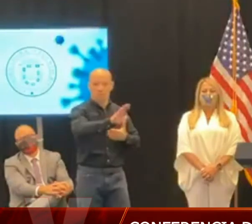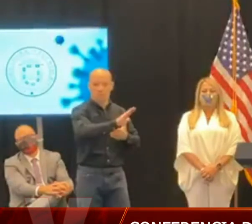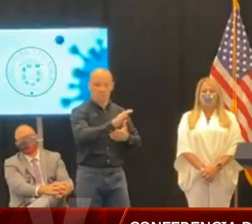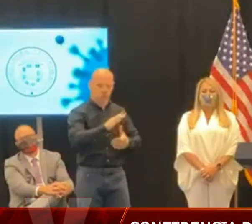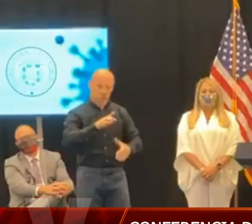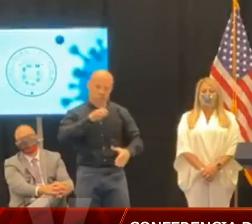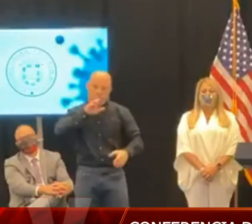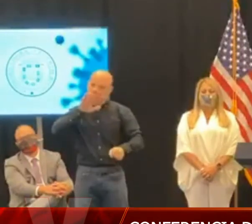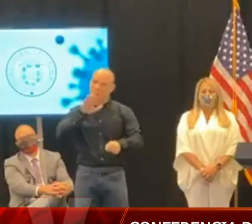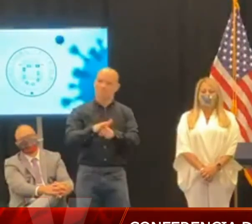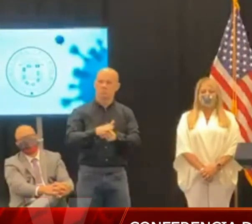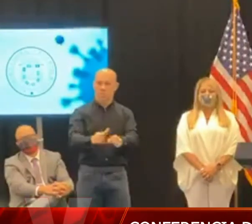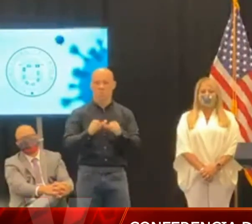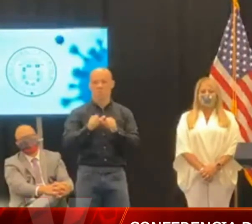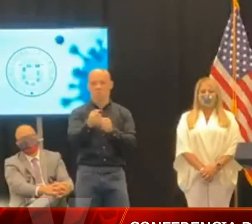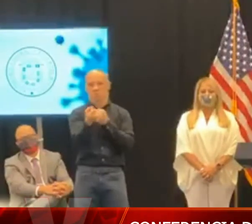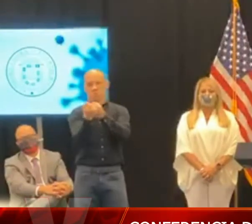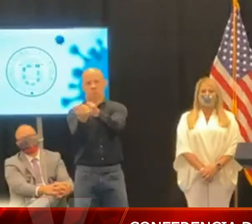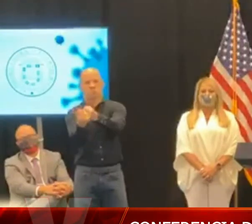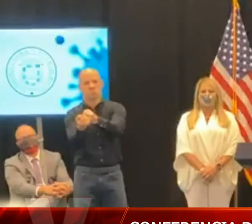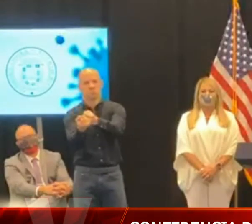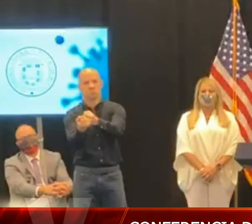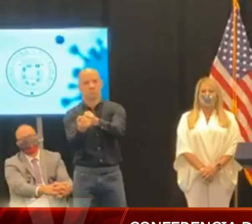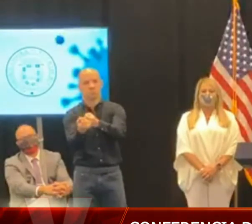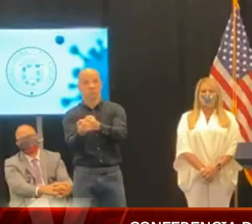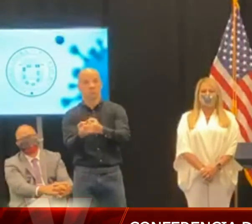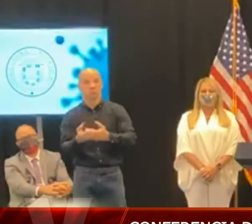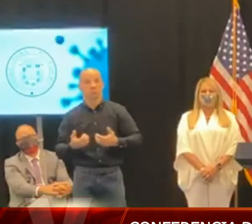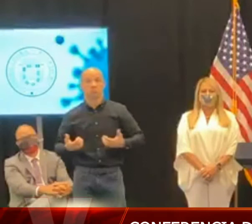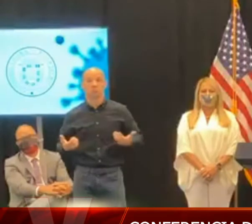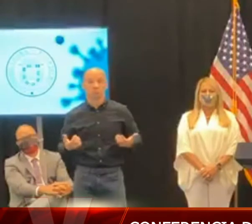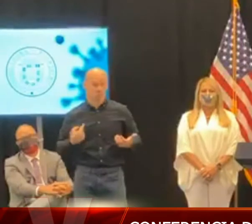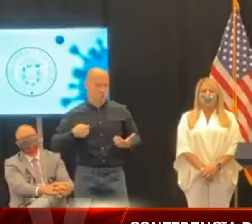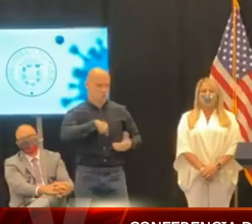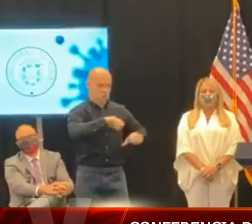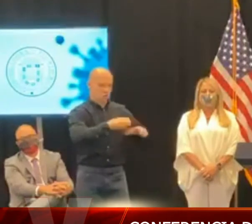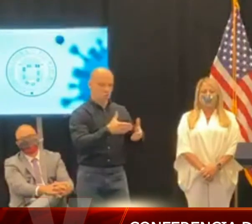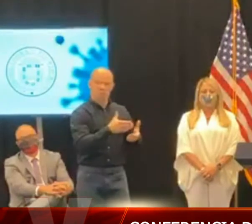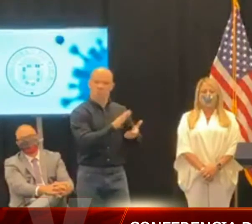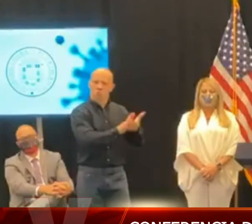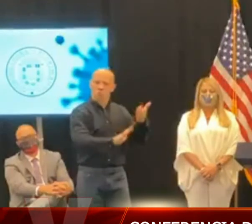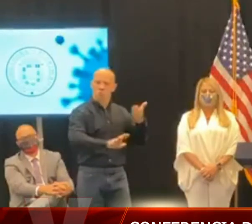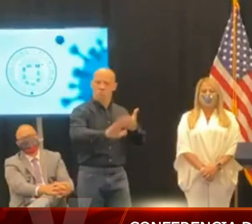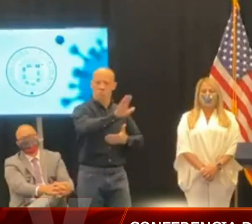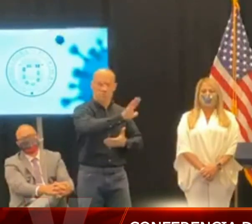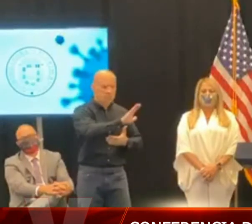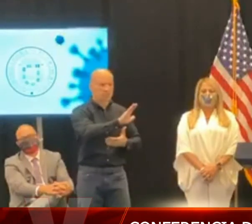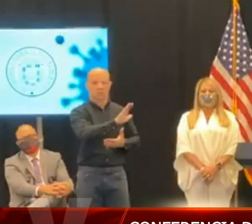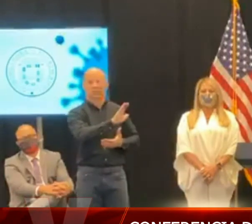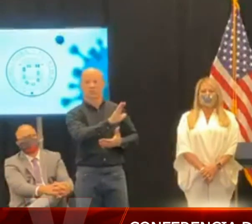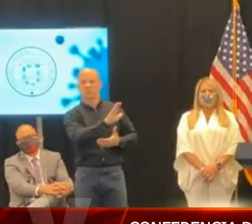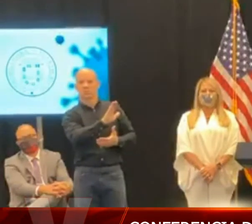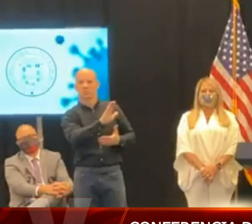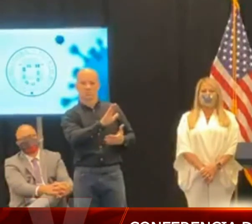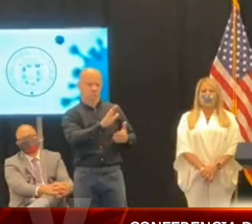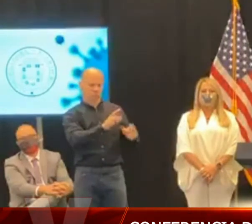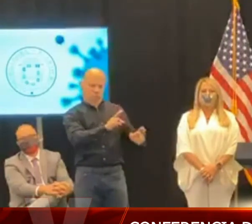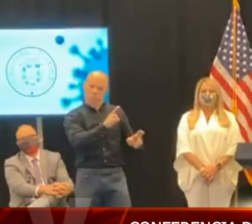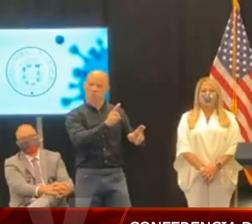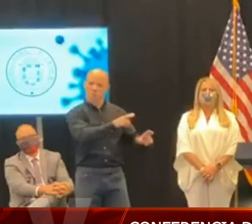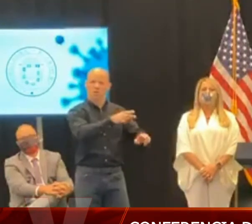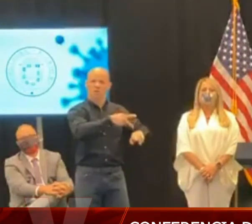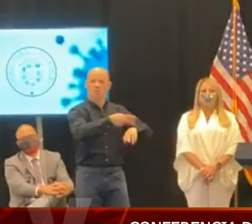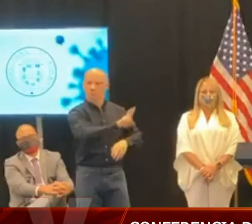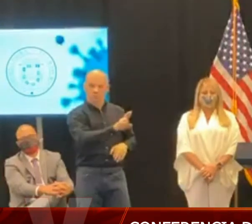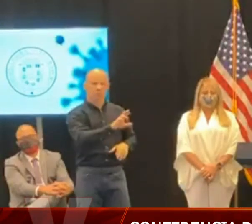Esto demuestra la necesidad de una entidad académica con el prestigio que tiene el Recinto de Ciencias Médicas de la